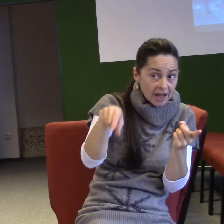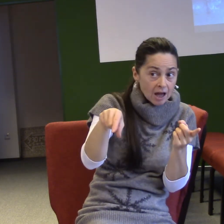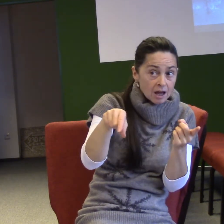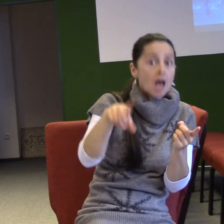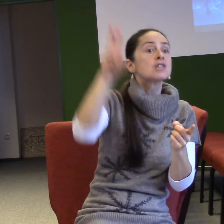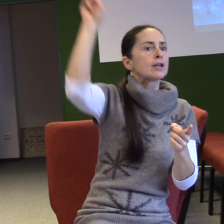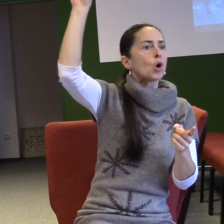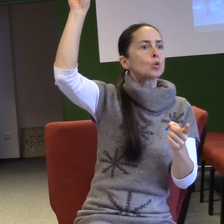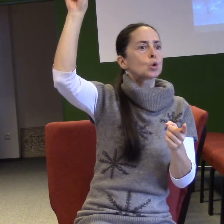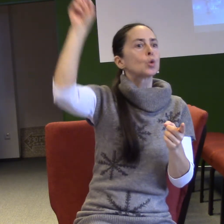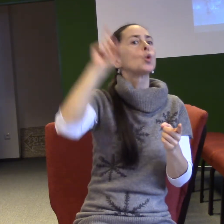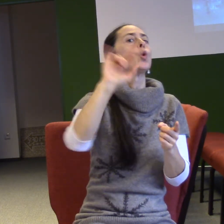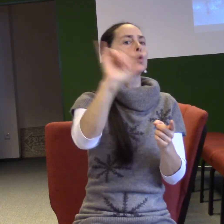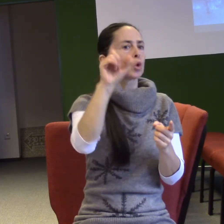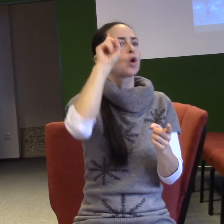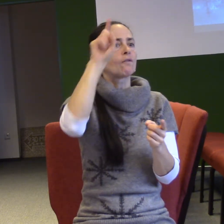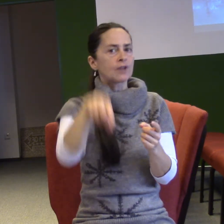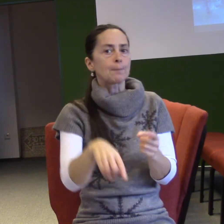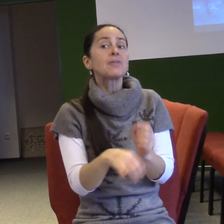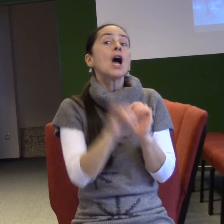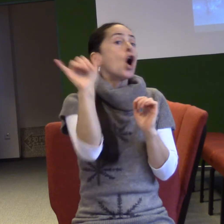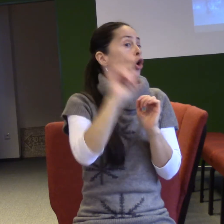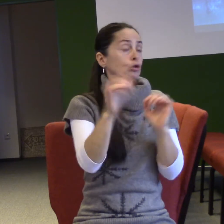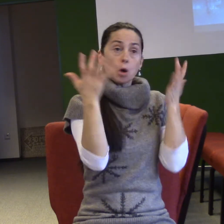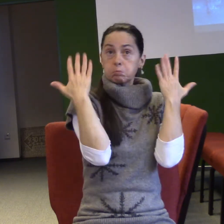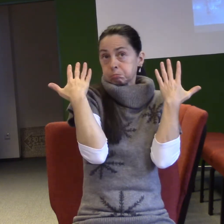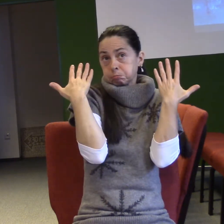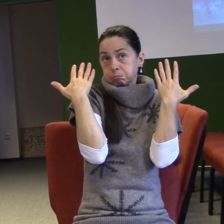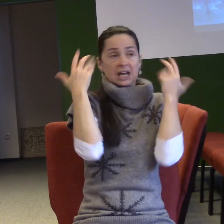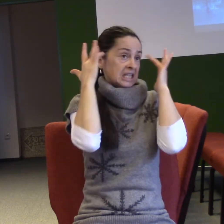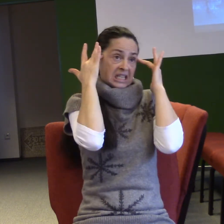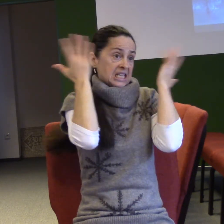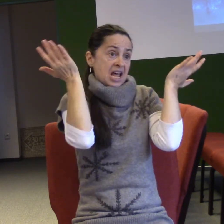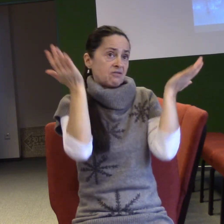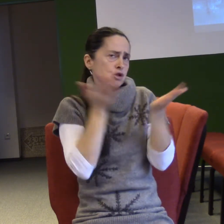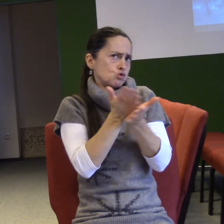Děkuju. Poprosím vás, vás, kteří nevíte, jaká je vaše služba od Boha, kdybyste zvedli ruku.